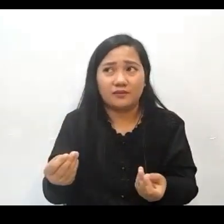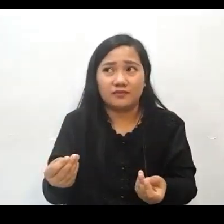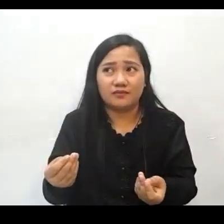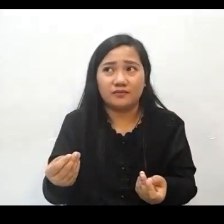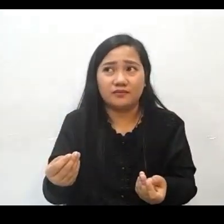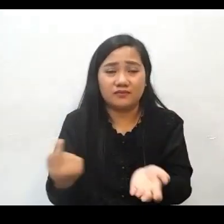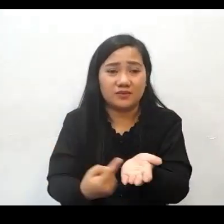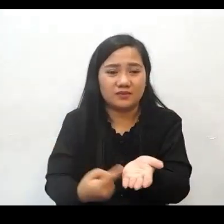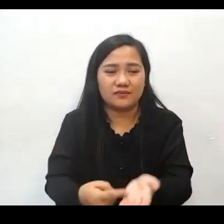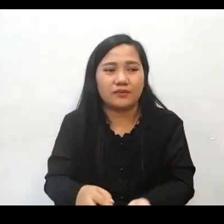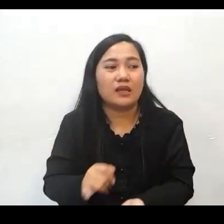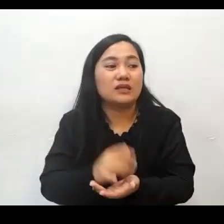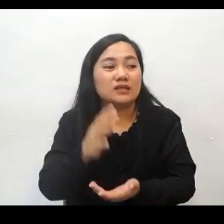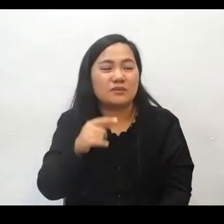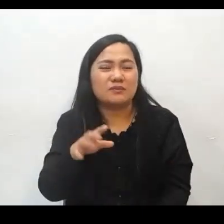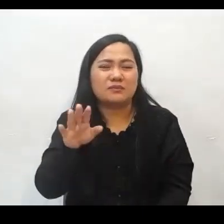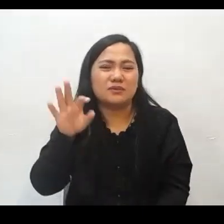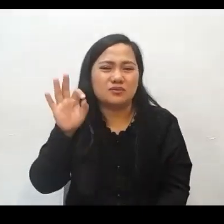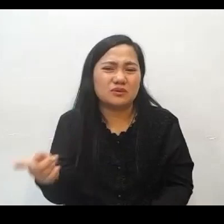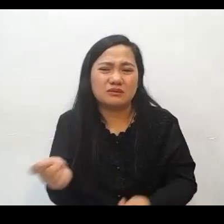kaya pastor lilipat na po kami doon